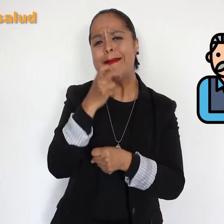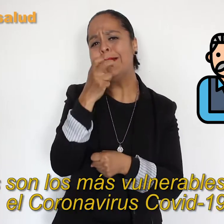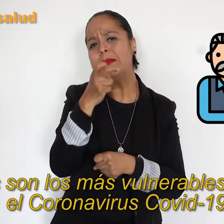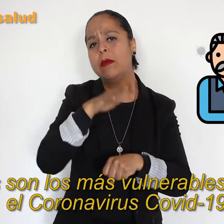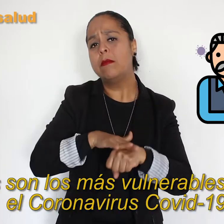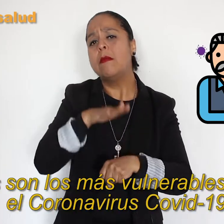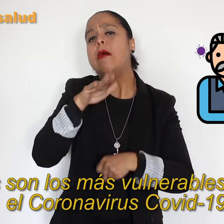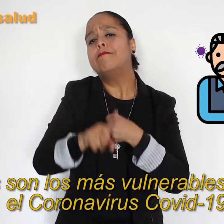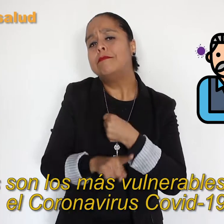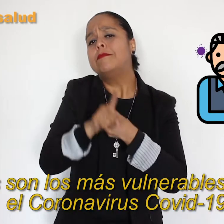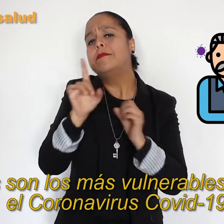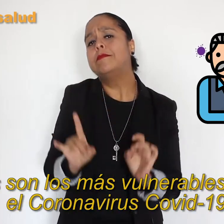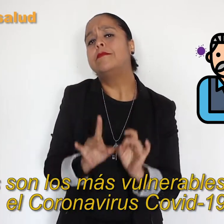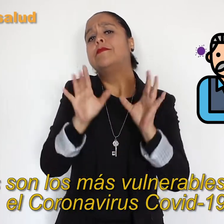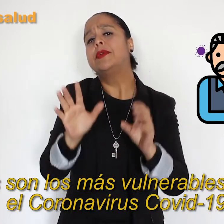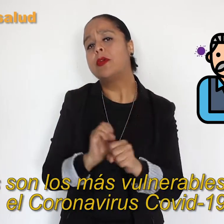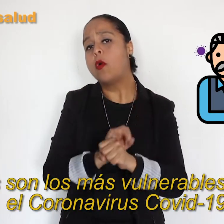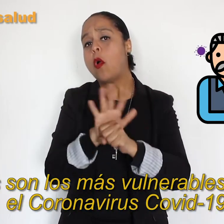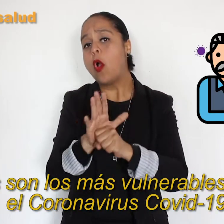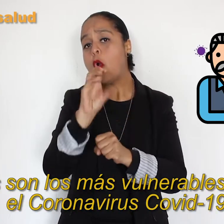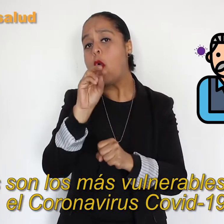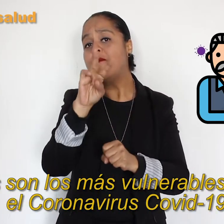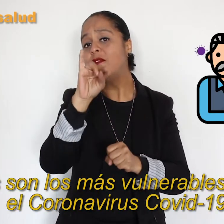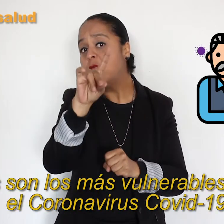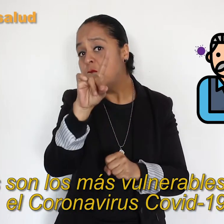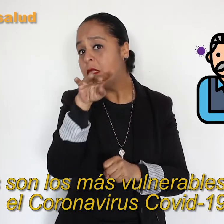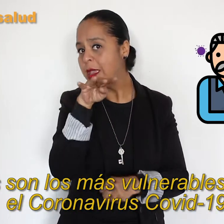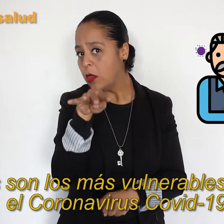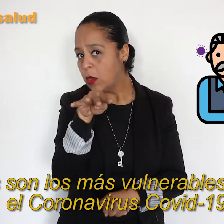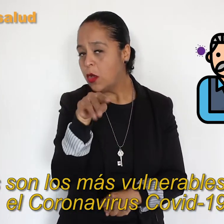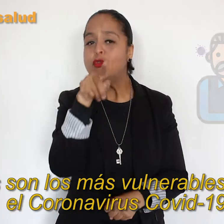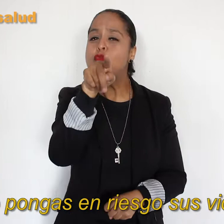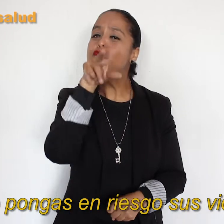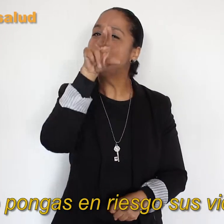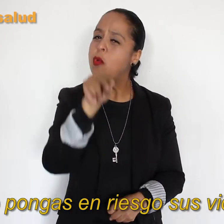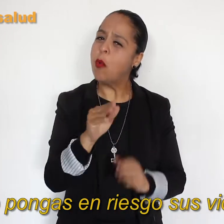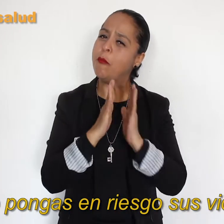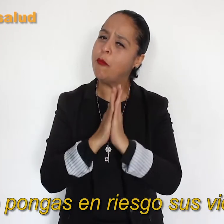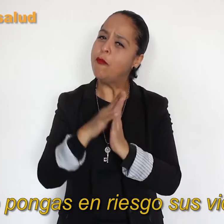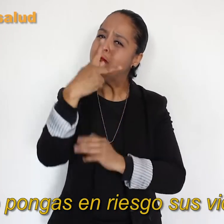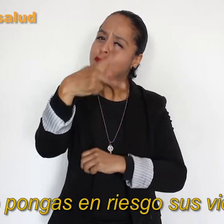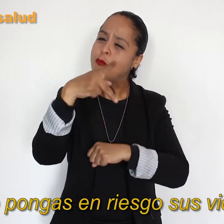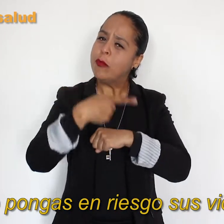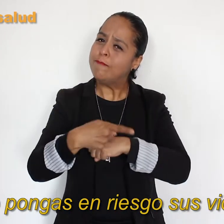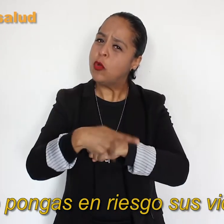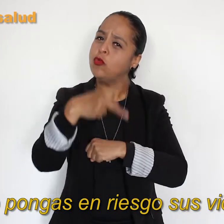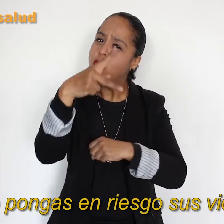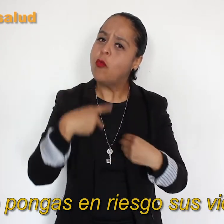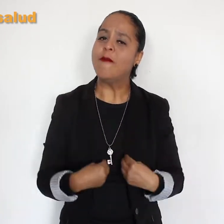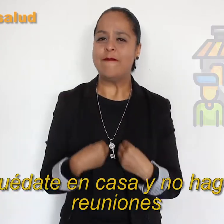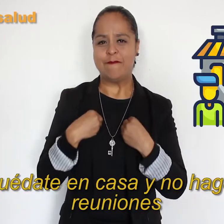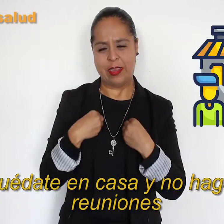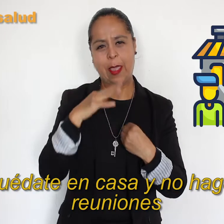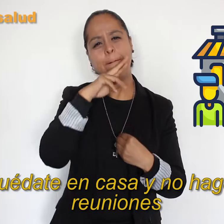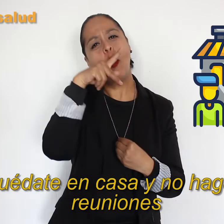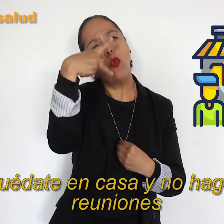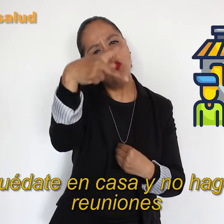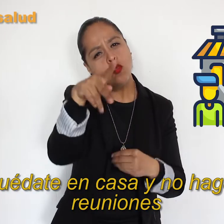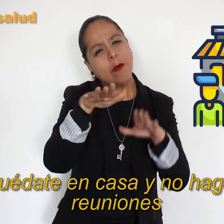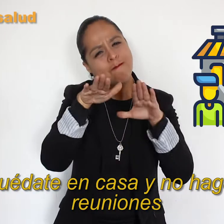Ellos son los más vulnerables ante el coronavirus COVID-19. No pongas en riesgo sus vidas. Quédate en casa y no hagas